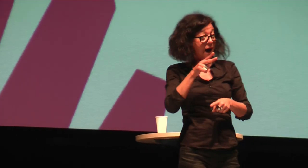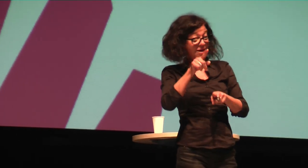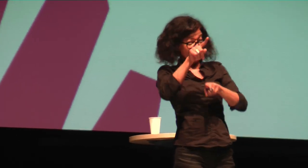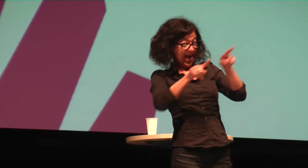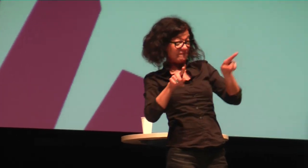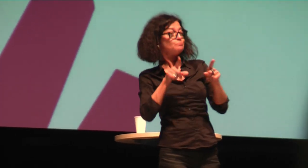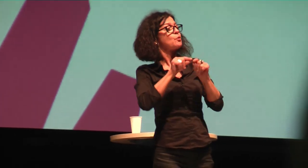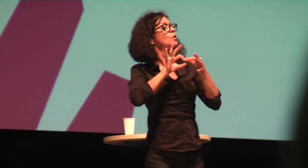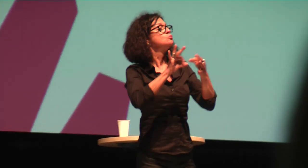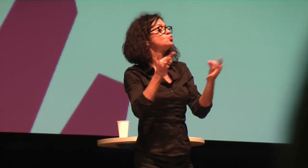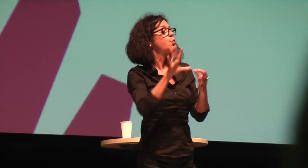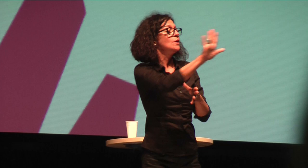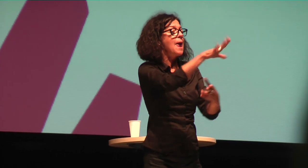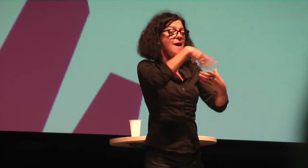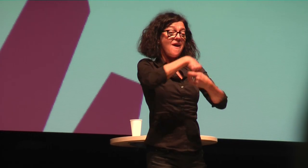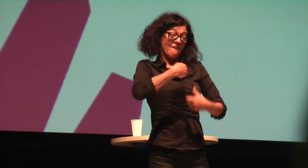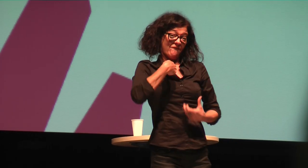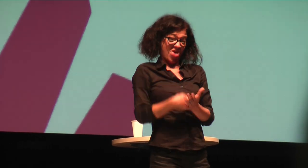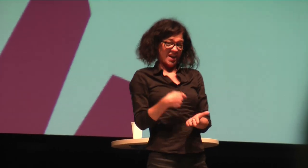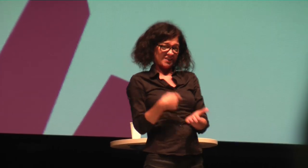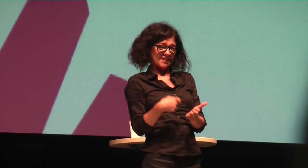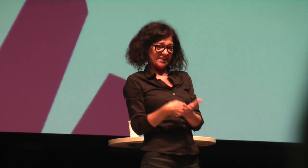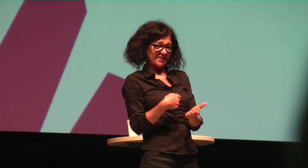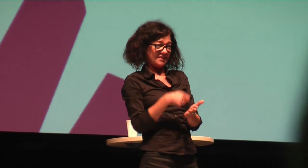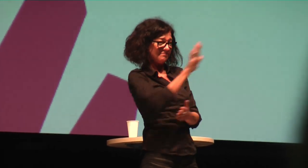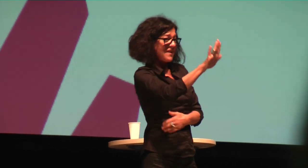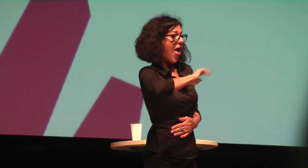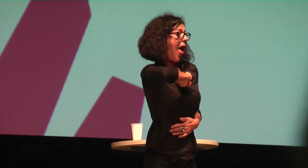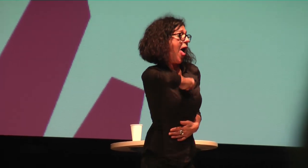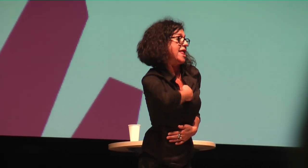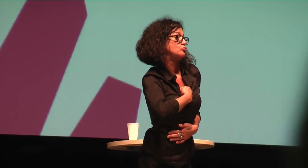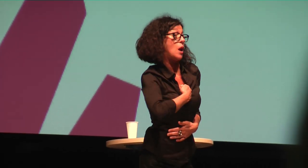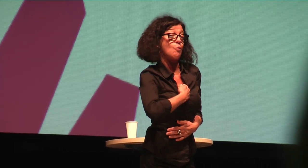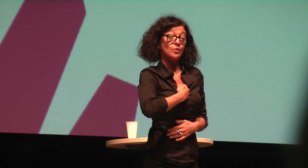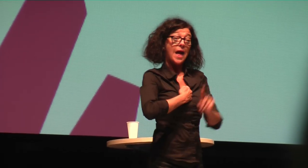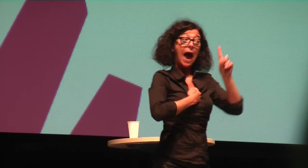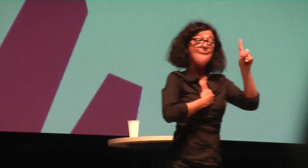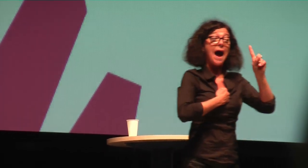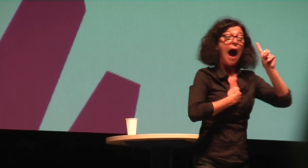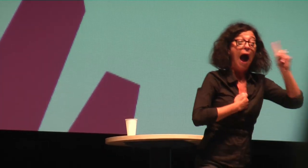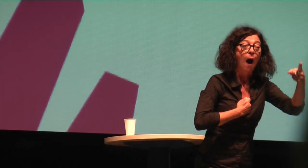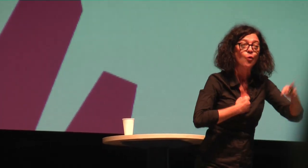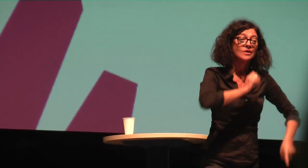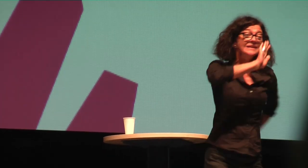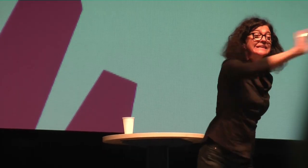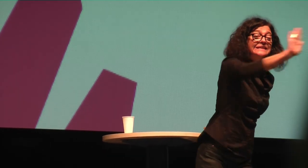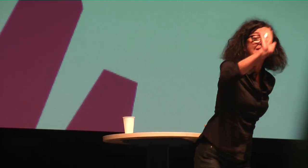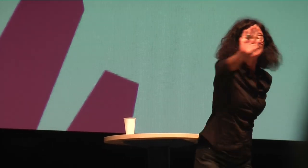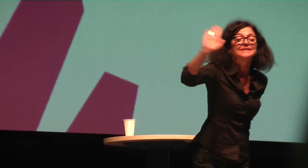wahrnehmen kann, die man beobachten kann. Die Dinge, die man nicht beobachten kann, das ist zum Beispiel die Einstellung oder die